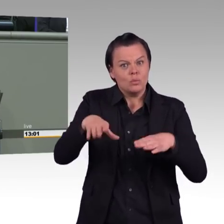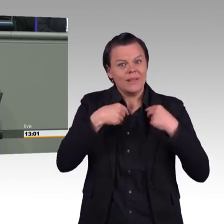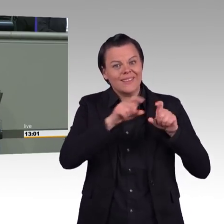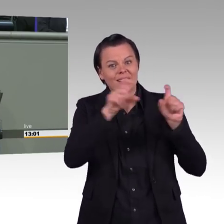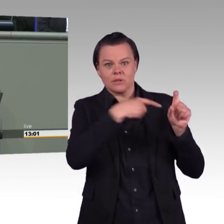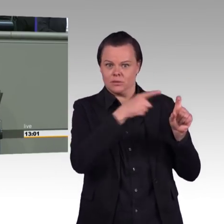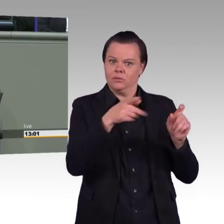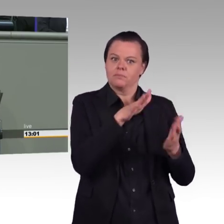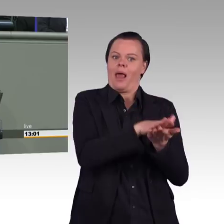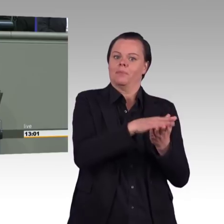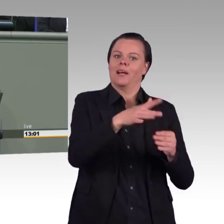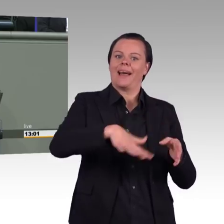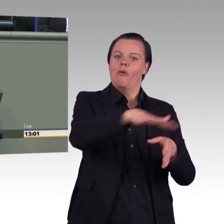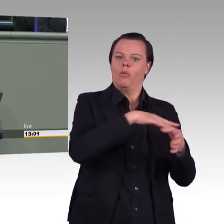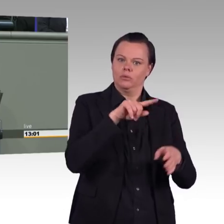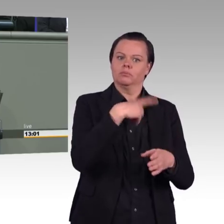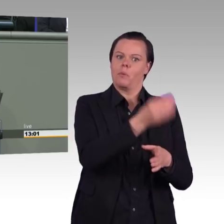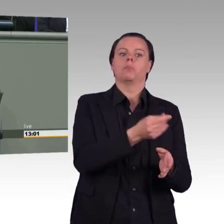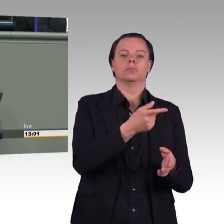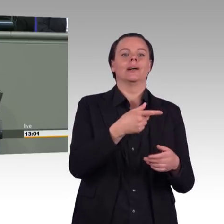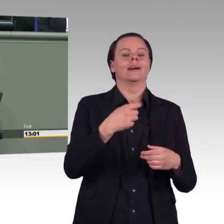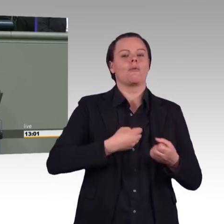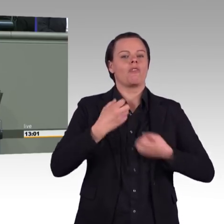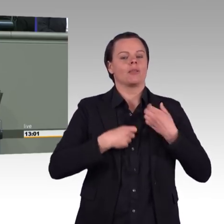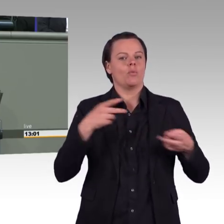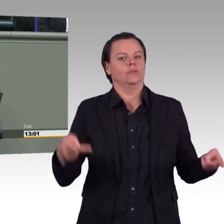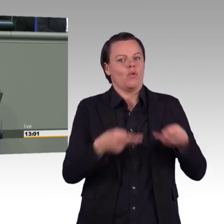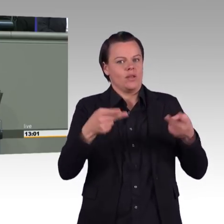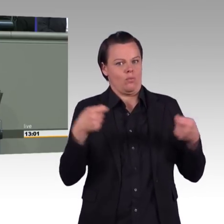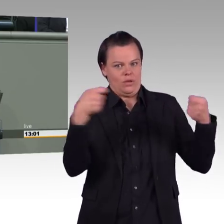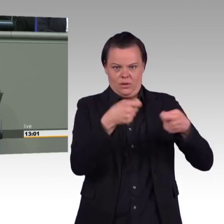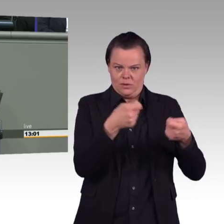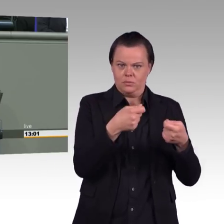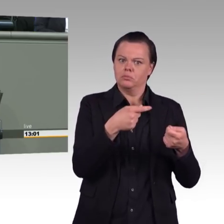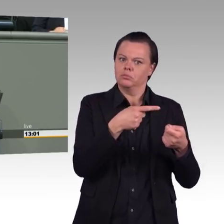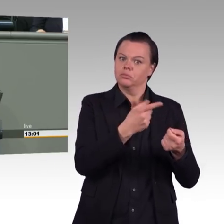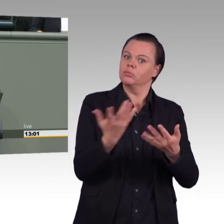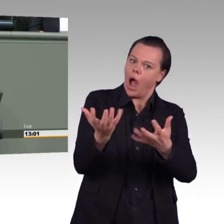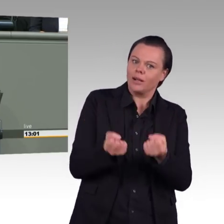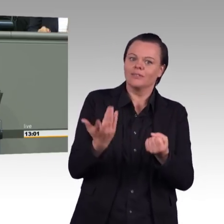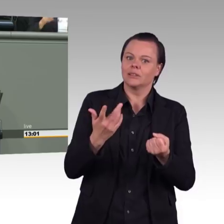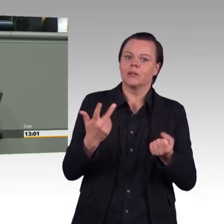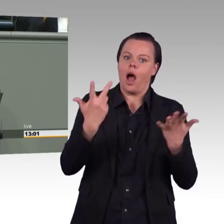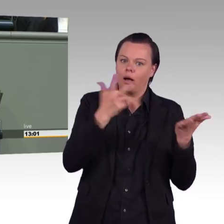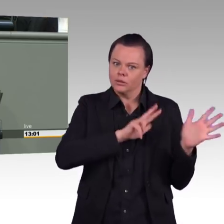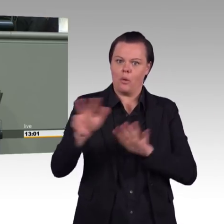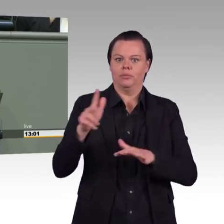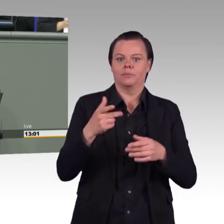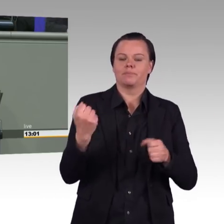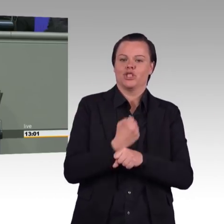Kohlekommission nicht, die Sie selbst vor einem Jahr eingesetzt haben, sondern bringen Sie ein Kohleausstiegsgesetz jetzt hier auf den Weg mit einer vernünftigen